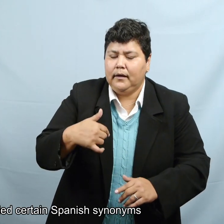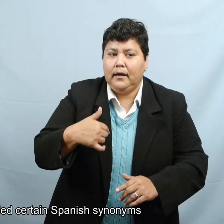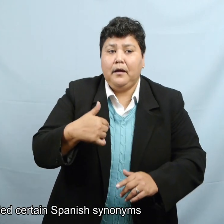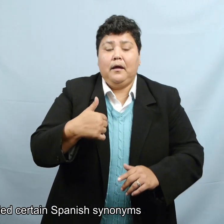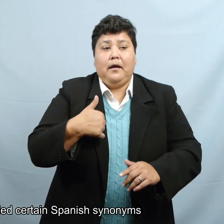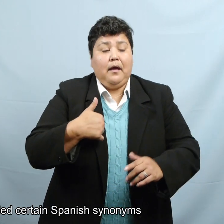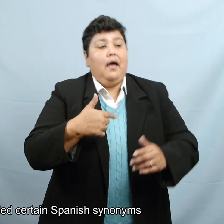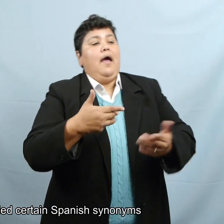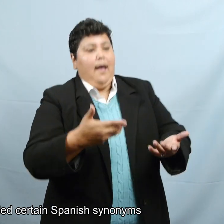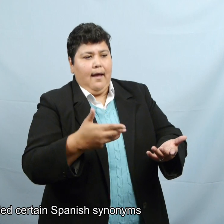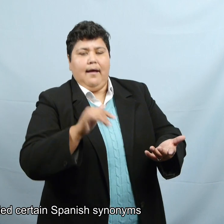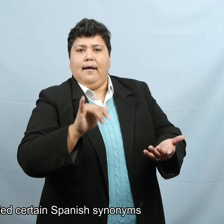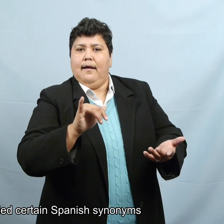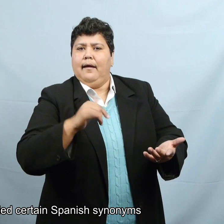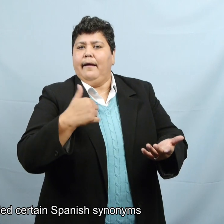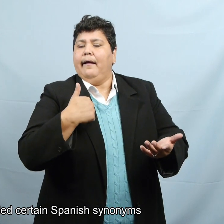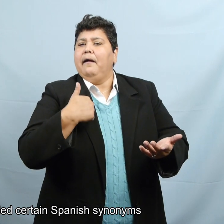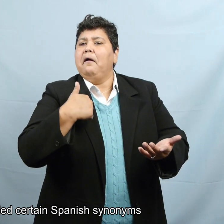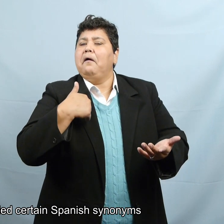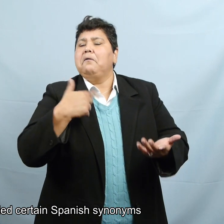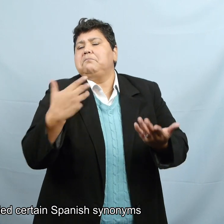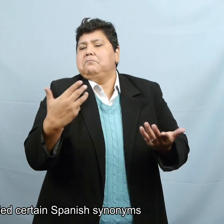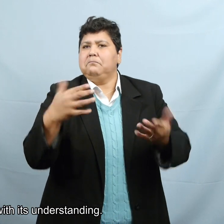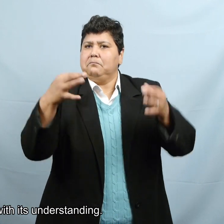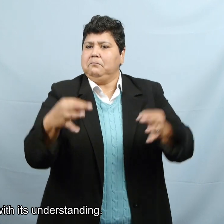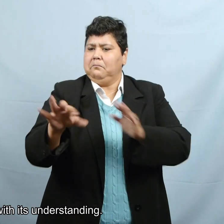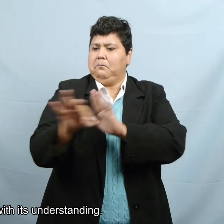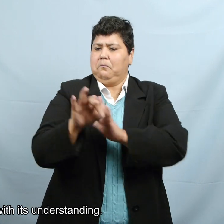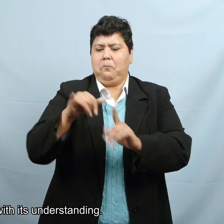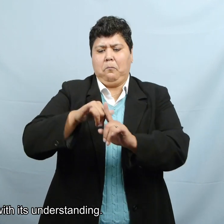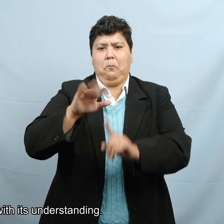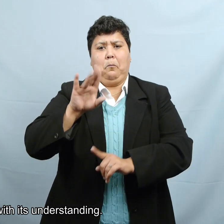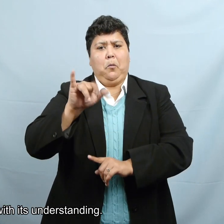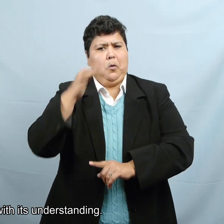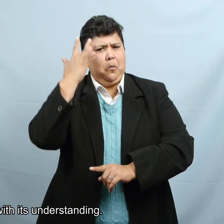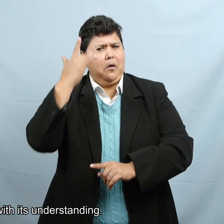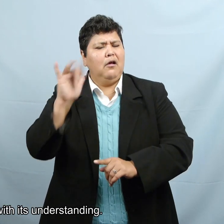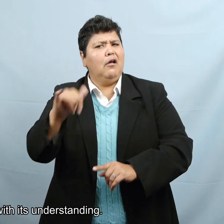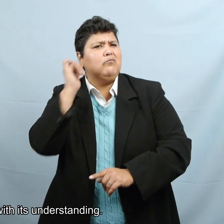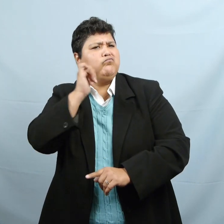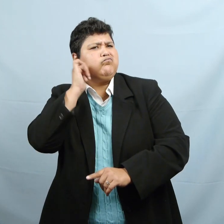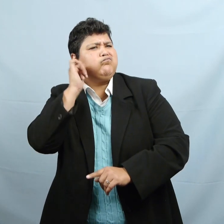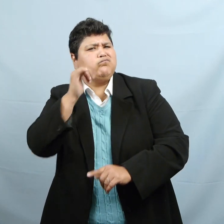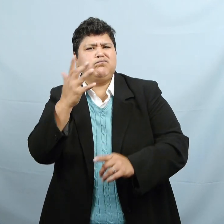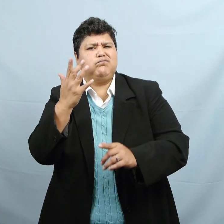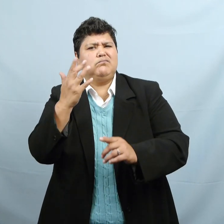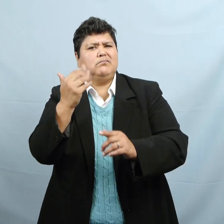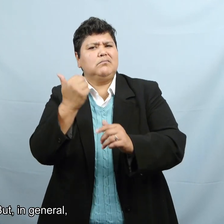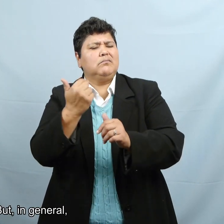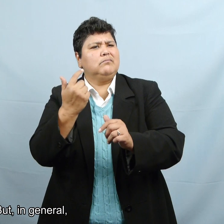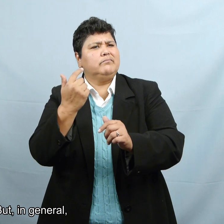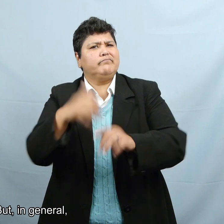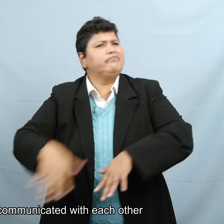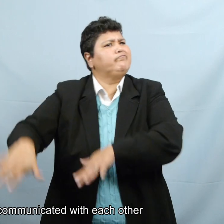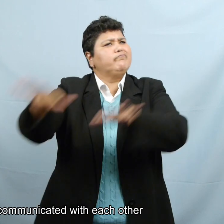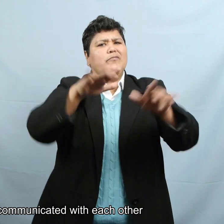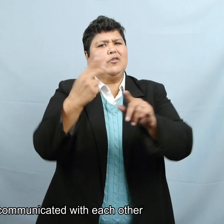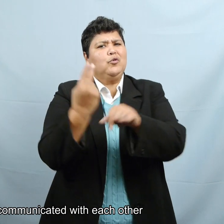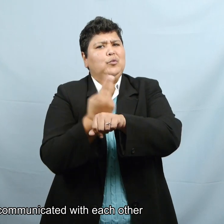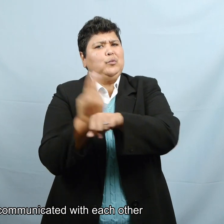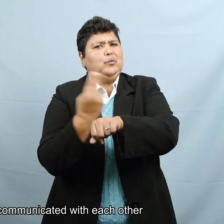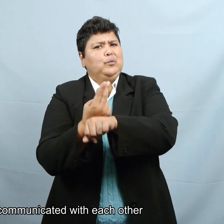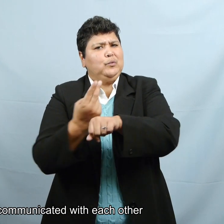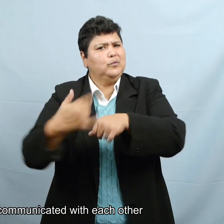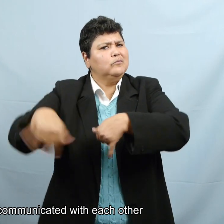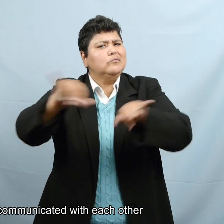yo también pude haber añadido ciertos sinónimos en español para ayudar con el entendimiento de eso. Pero en general siento que